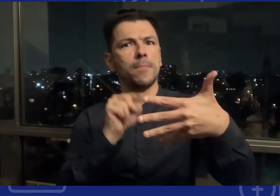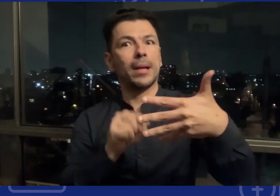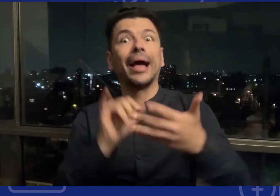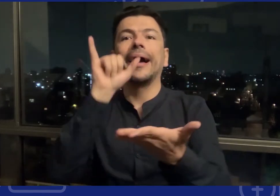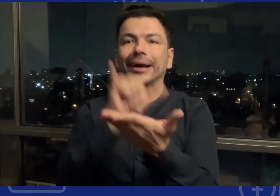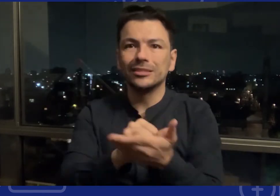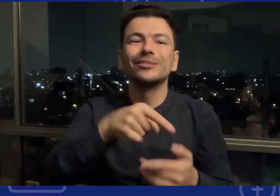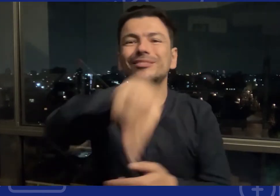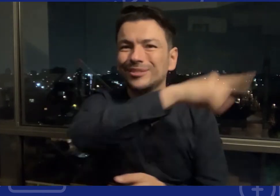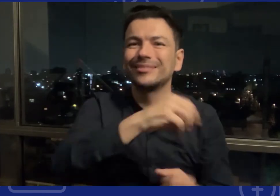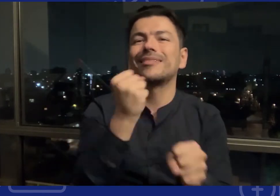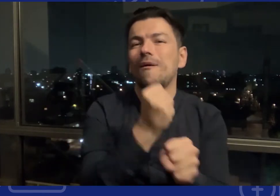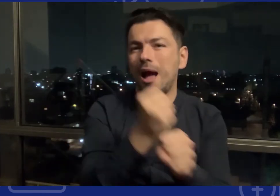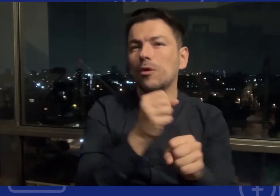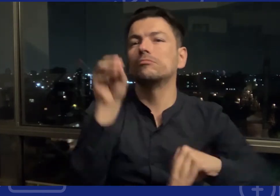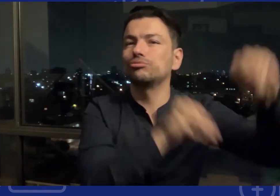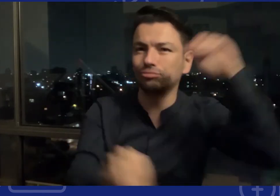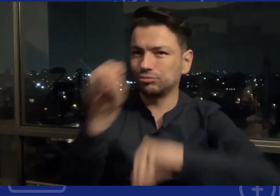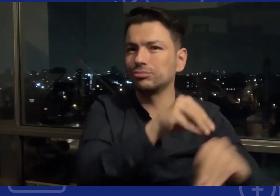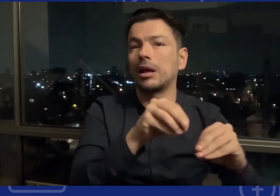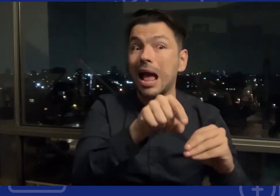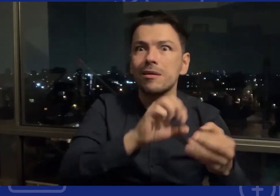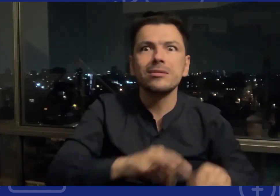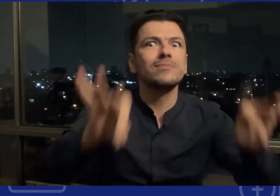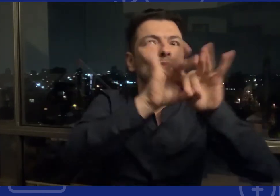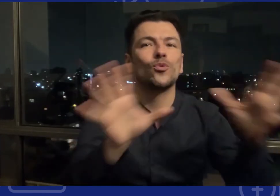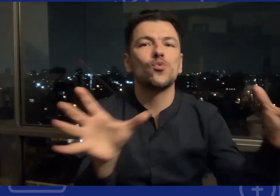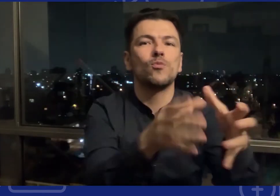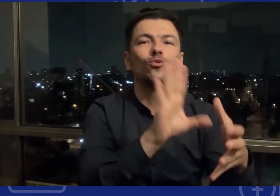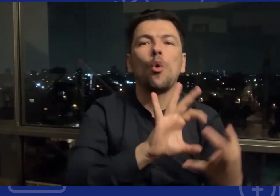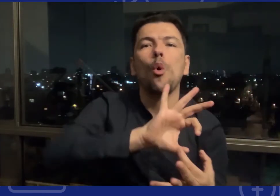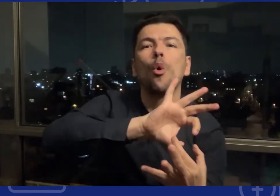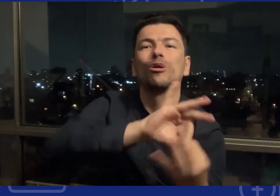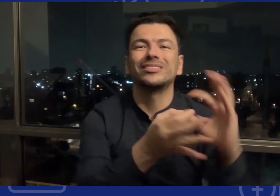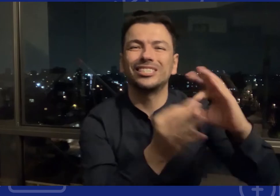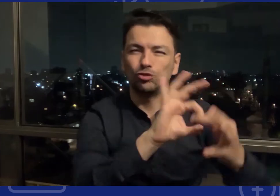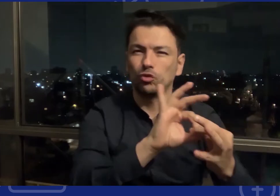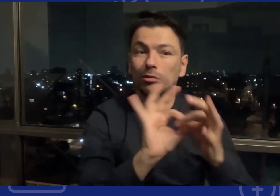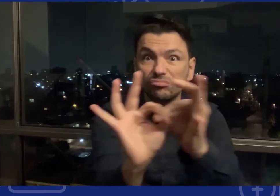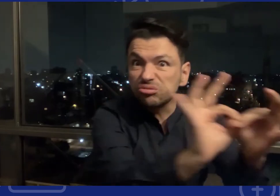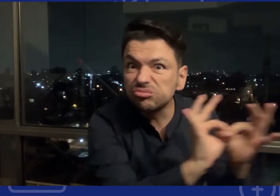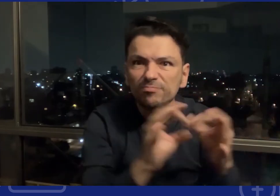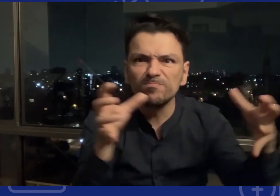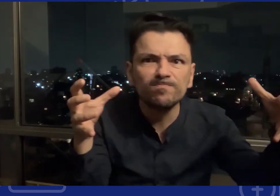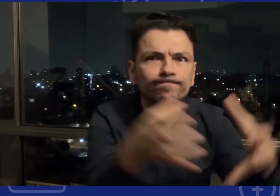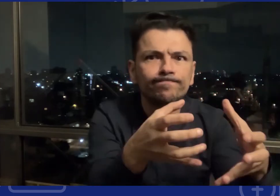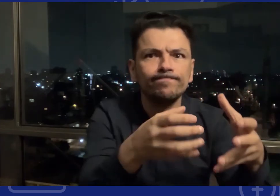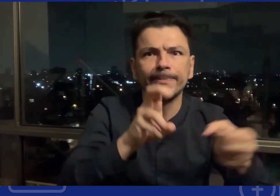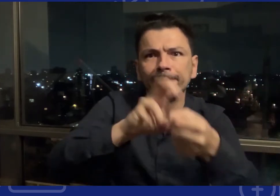estas recomendaciones que se están realizando y este trabajo que hace la coalición es supremamente importante con diferentes